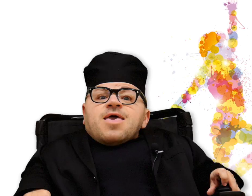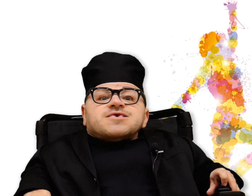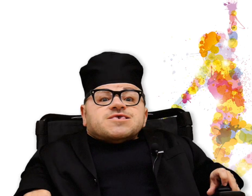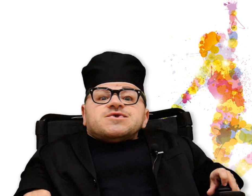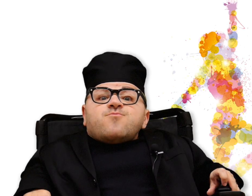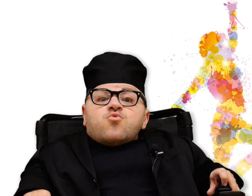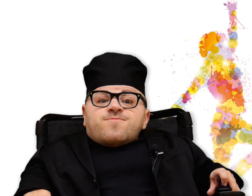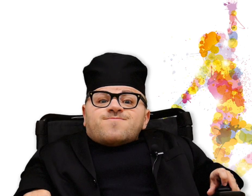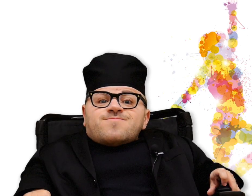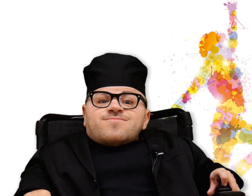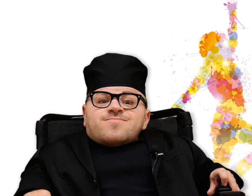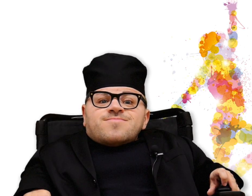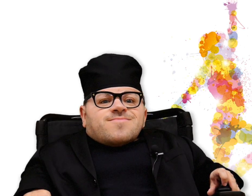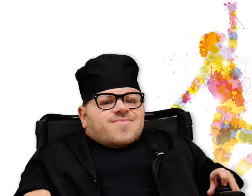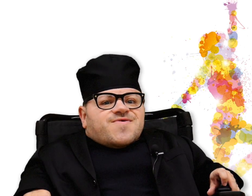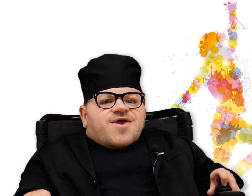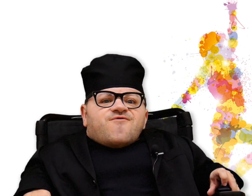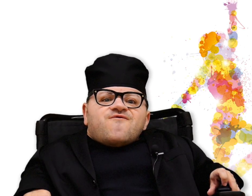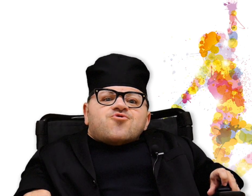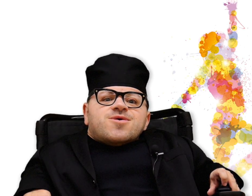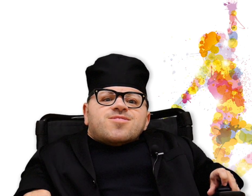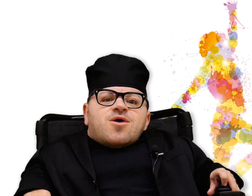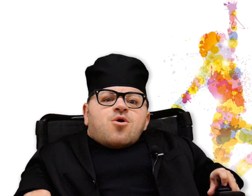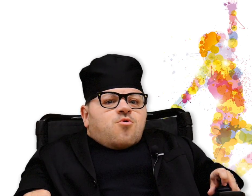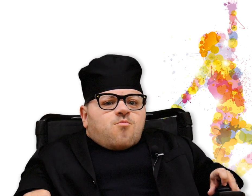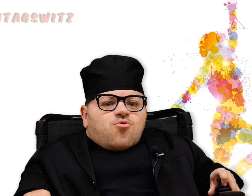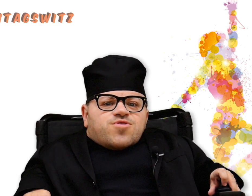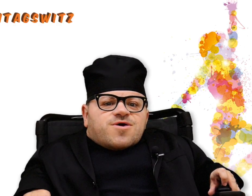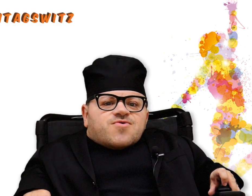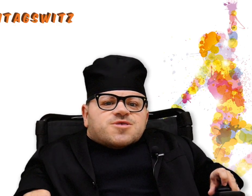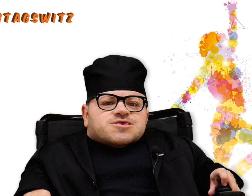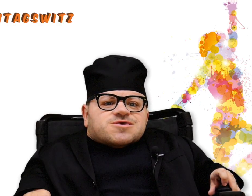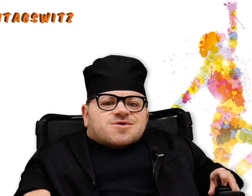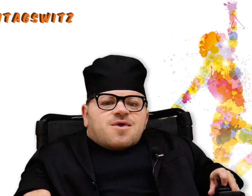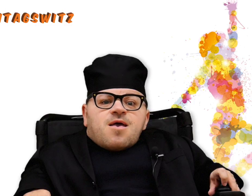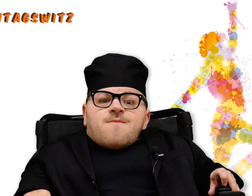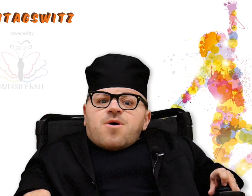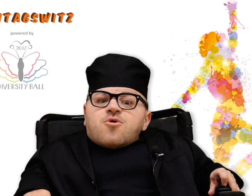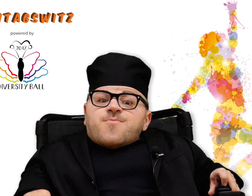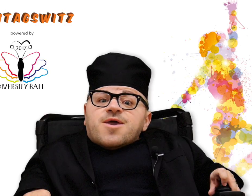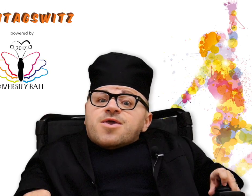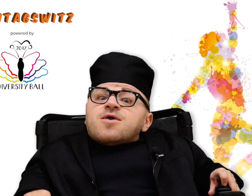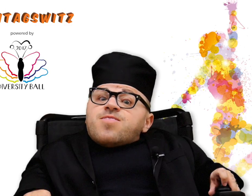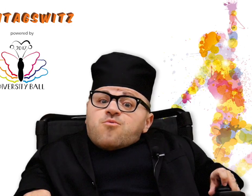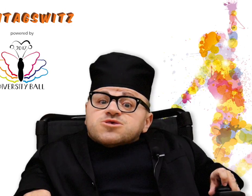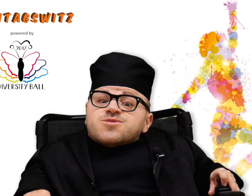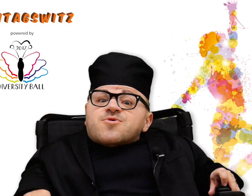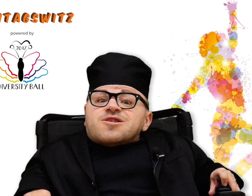Es ist 7 Uhr, Zeit für den Montagswitz Powered by Diversity Ball.